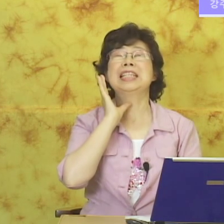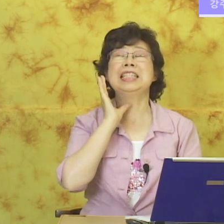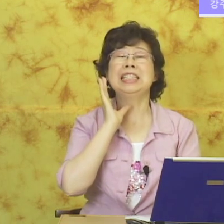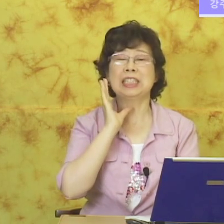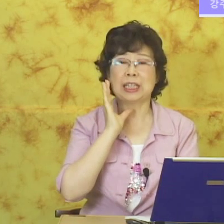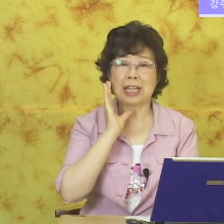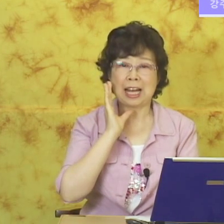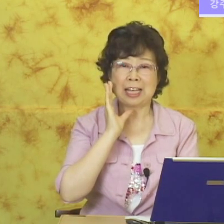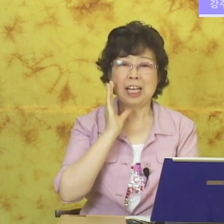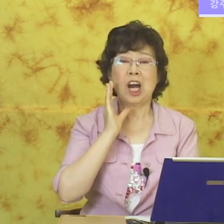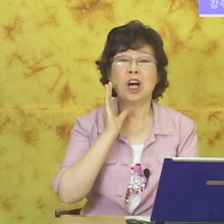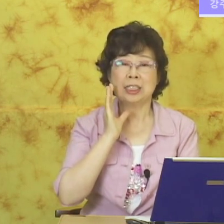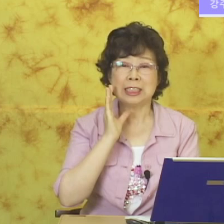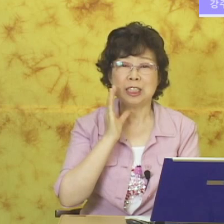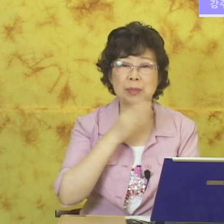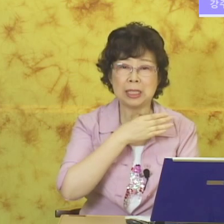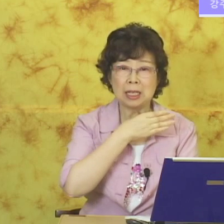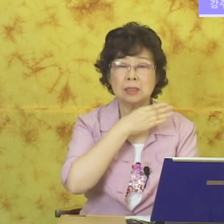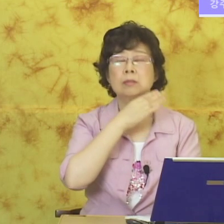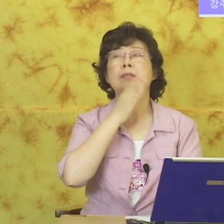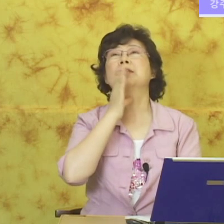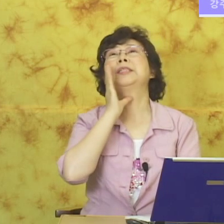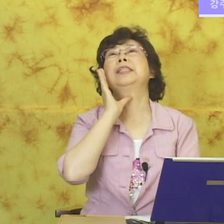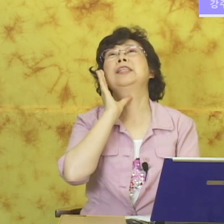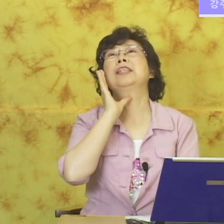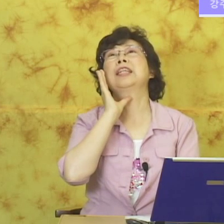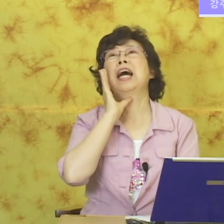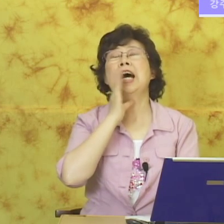늙었다. 어르신입니다. 늙었다.